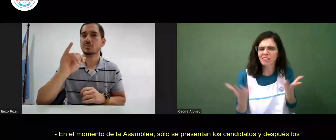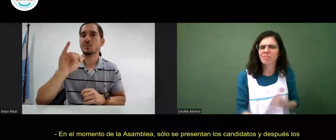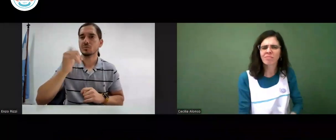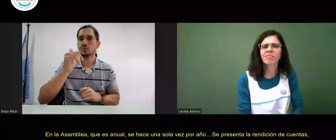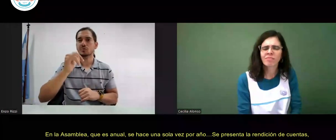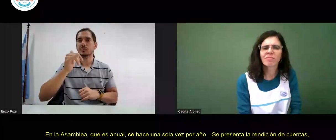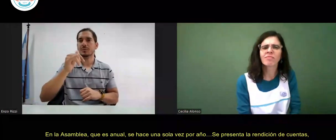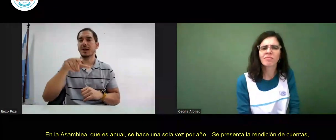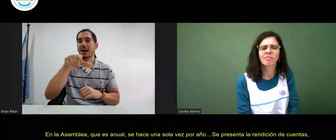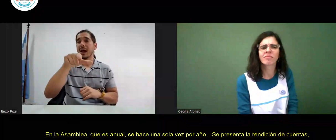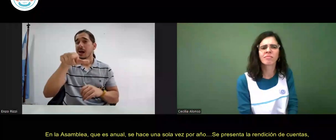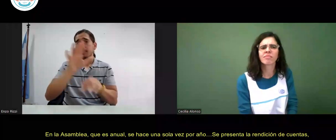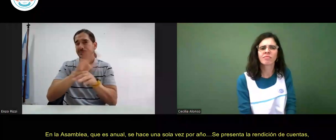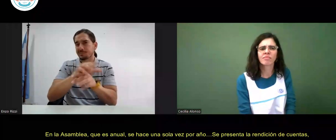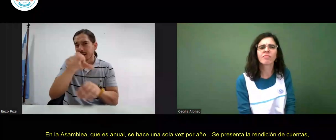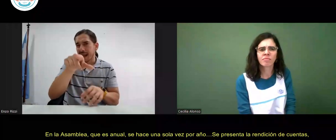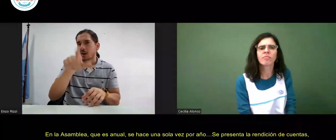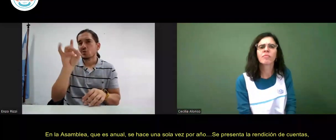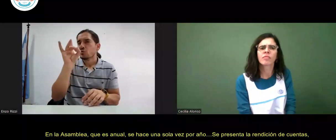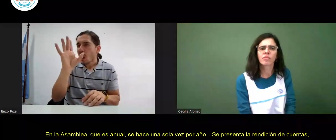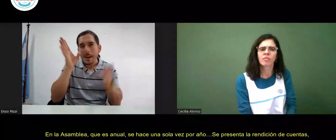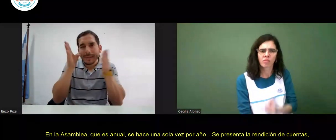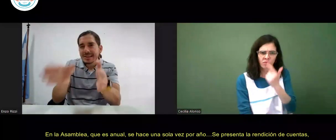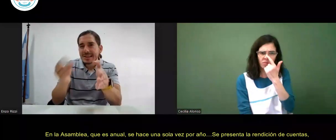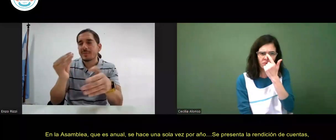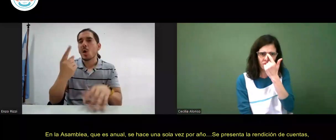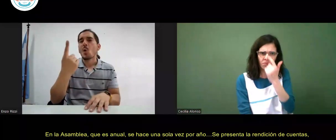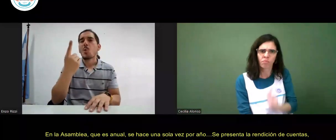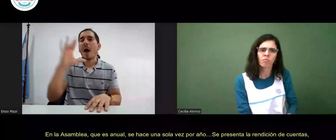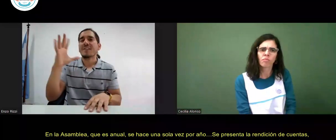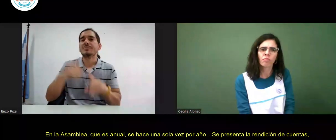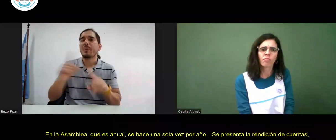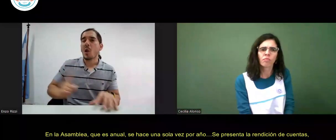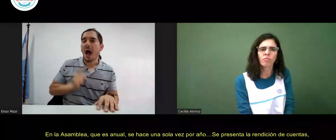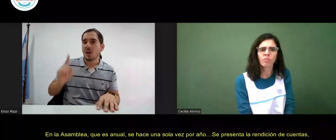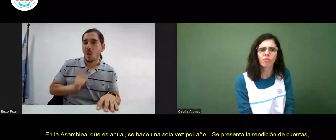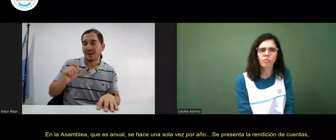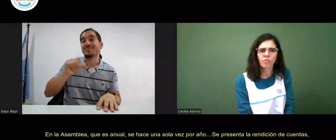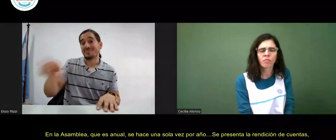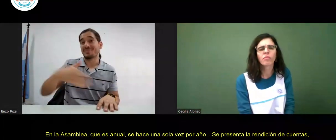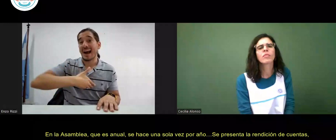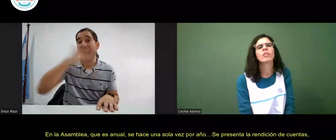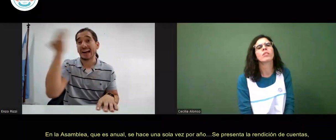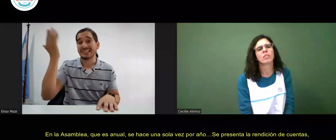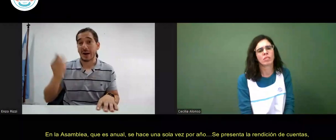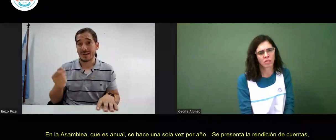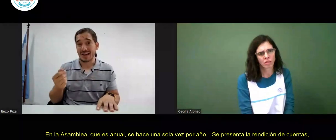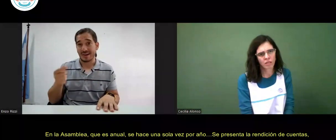en la asamblea que es anual se hace una sola vez por año